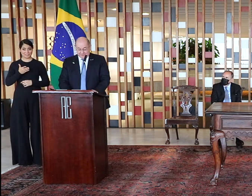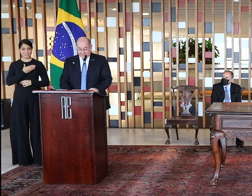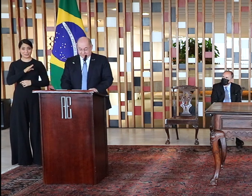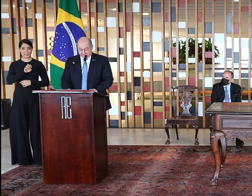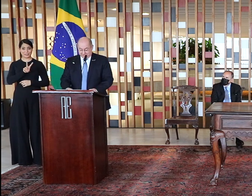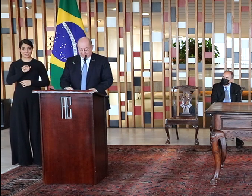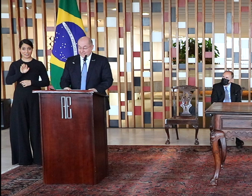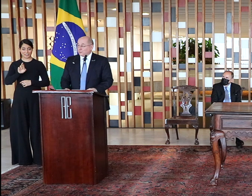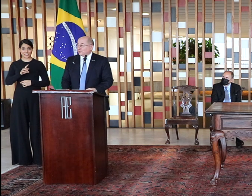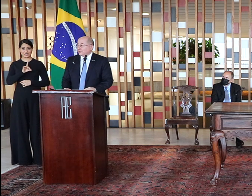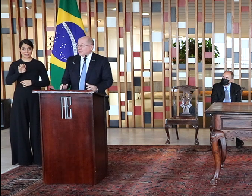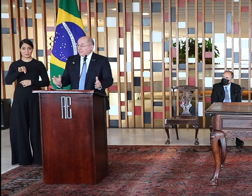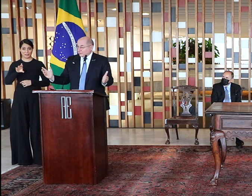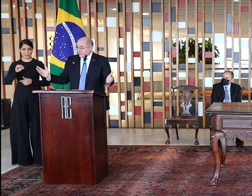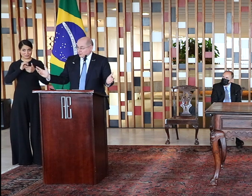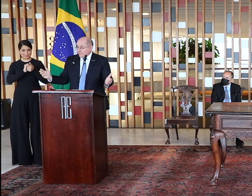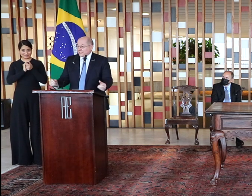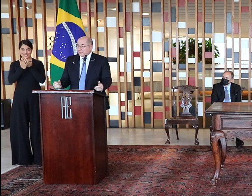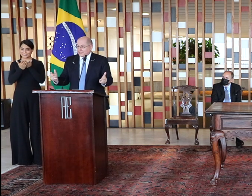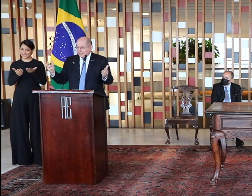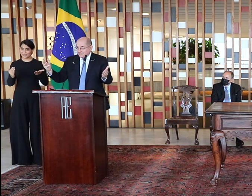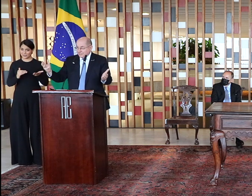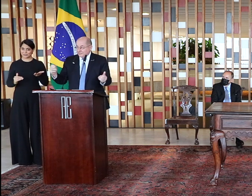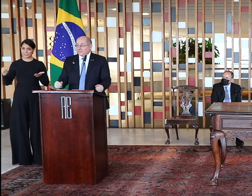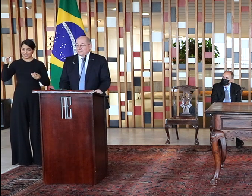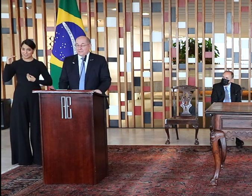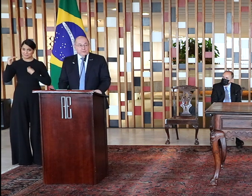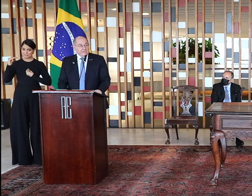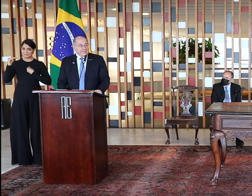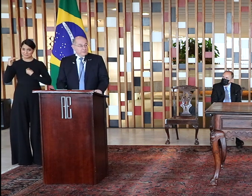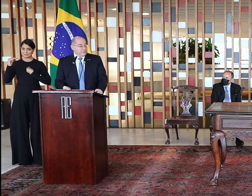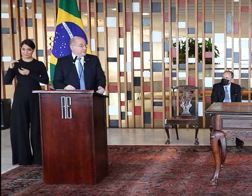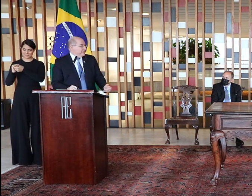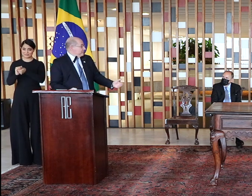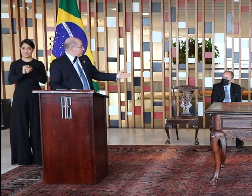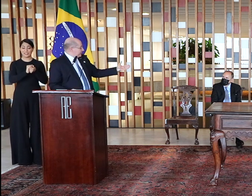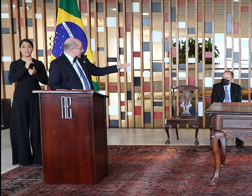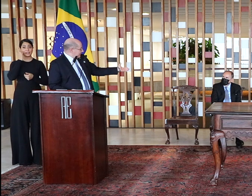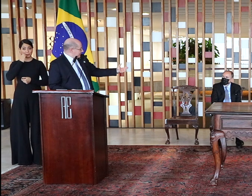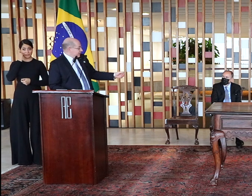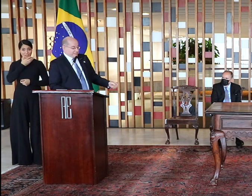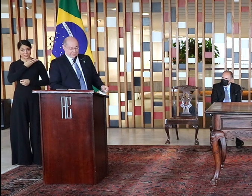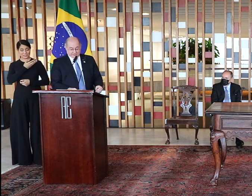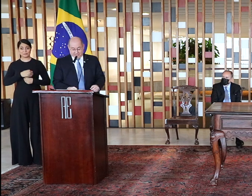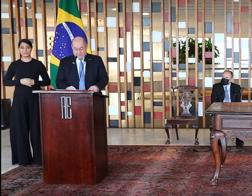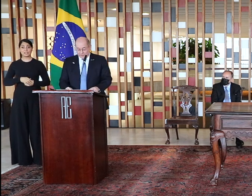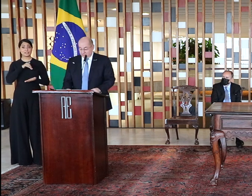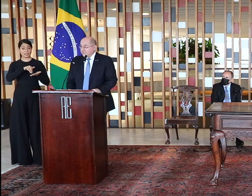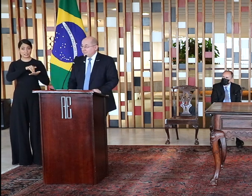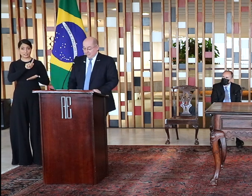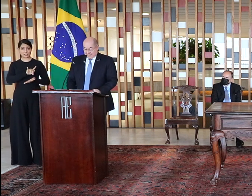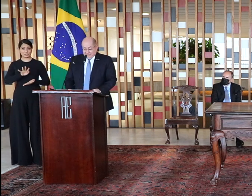de Mello, na pessoa de quem saúdo as autoridades presentes, deputados, Sr. Secretário-Geral das Relações